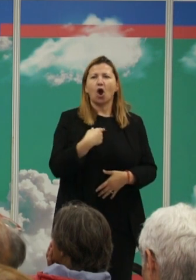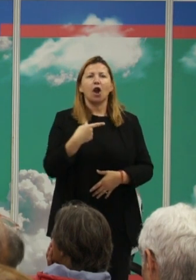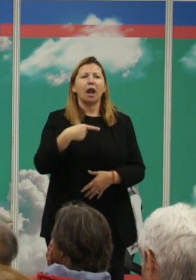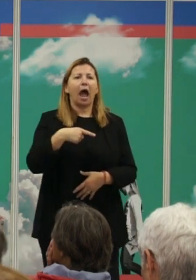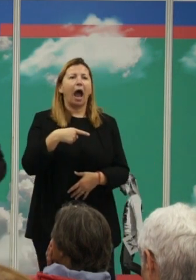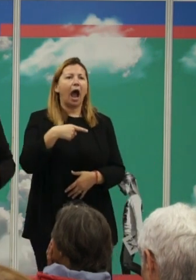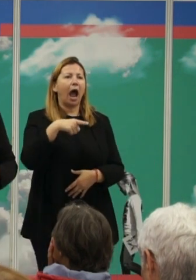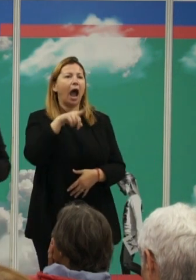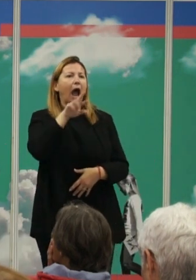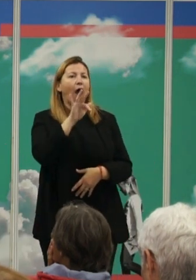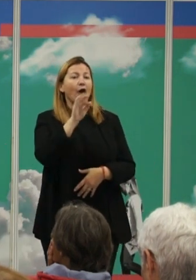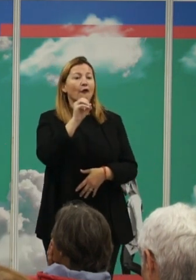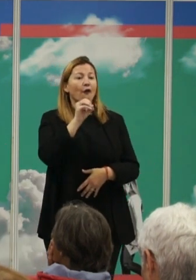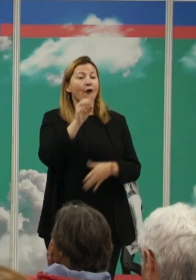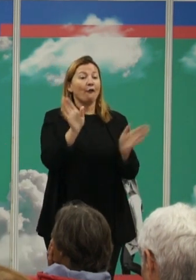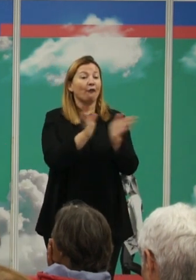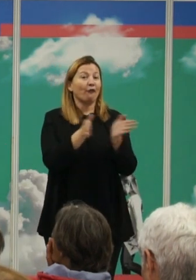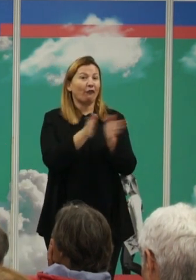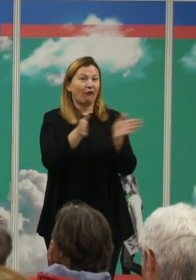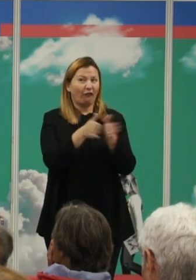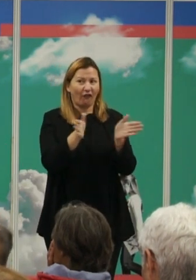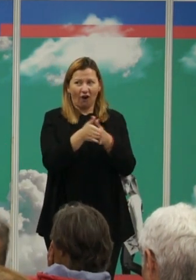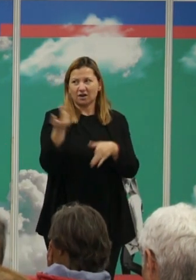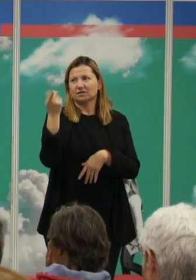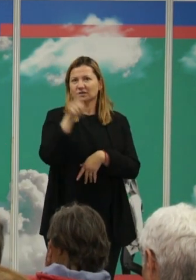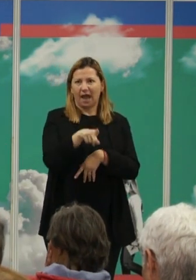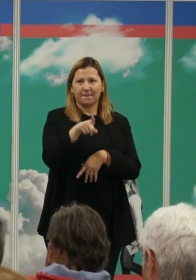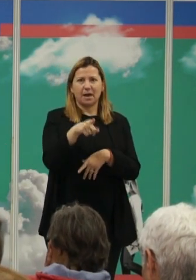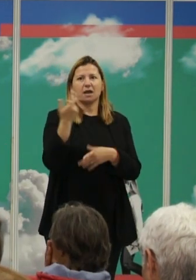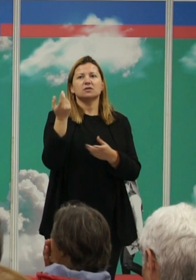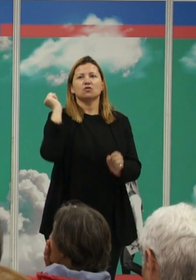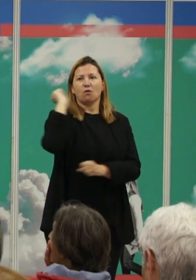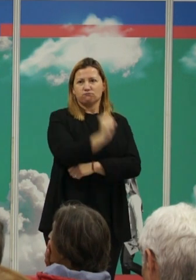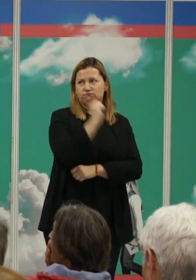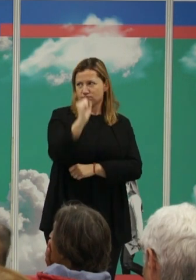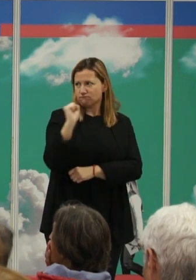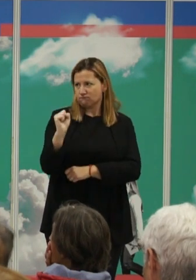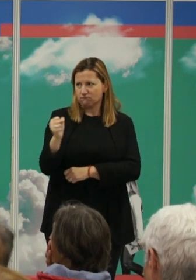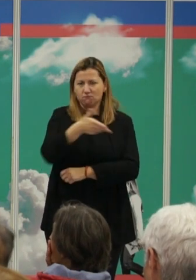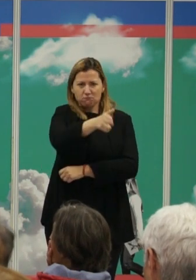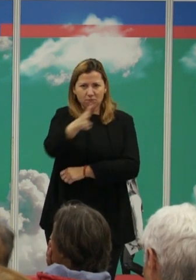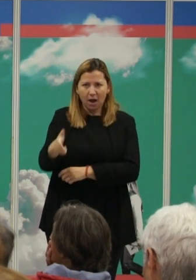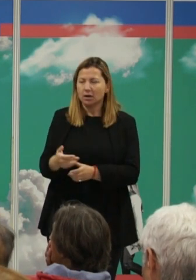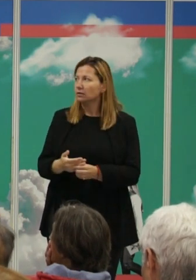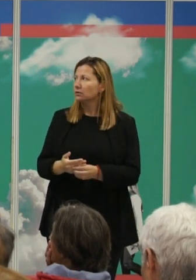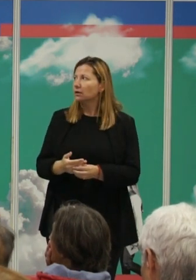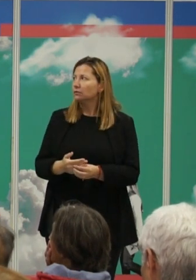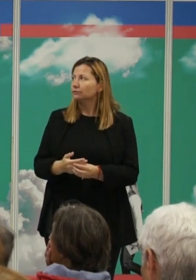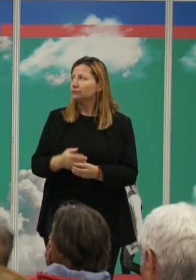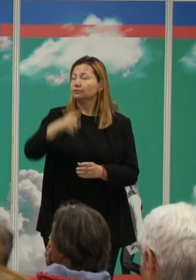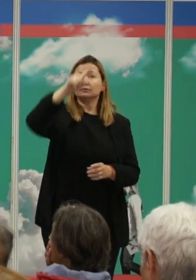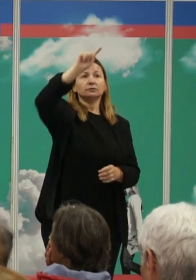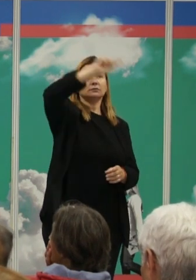las focas y los leones marinos se se se mata pero fijaros con los primates nosotros este